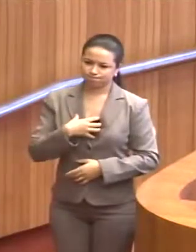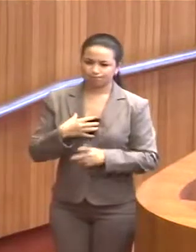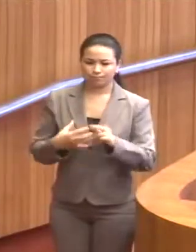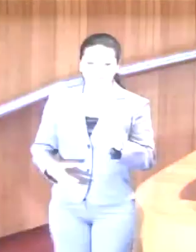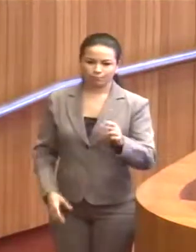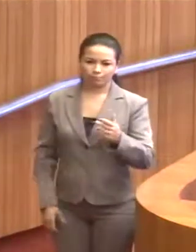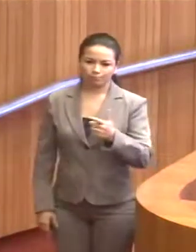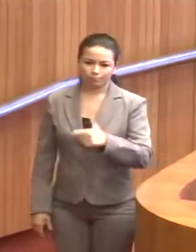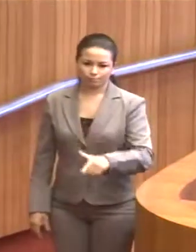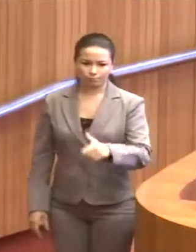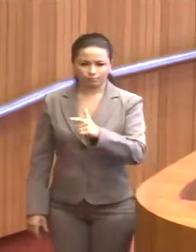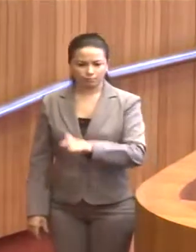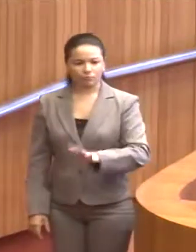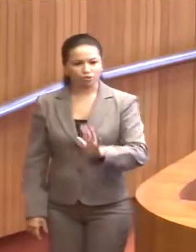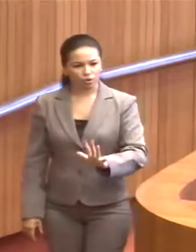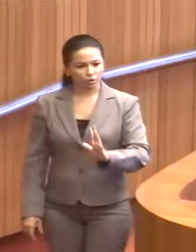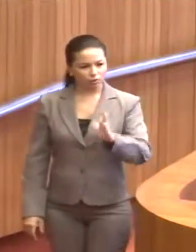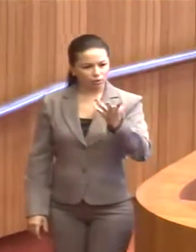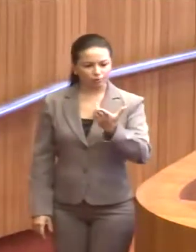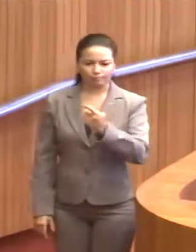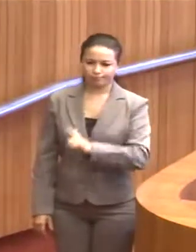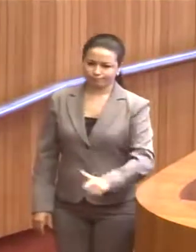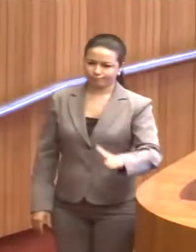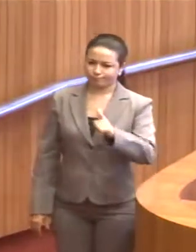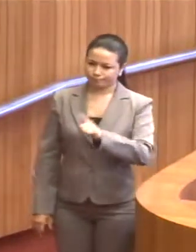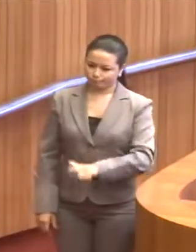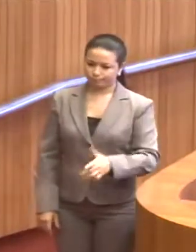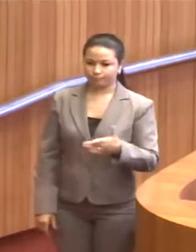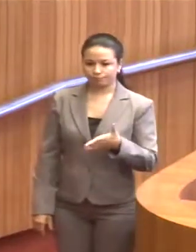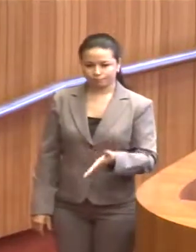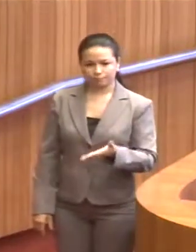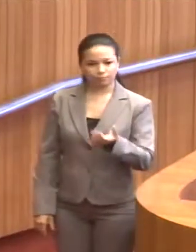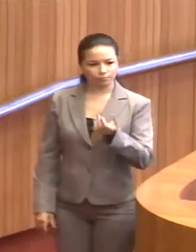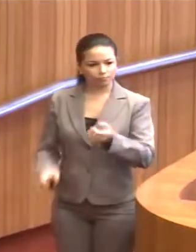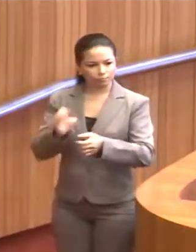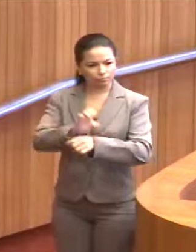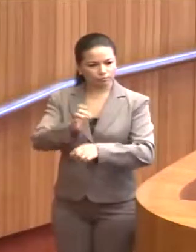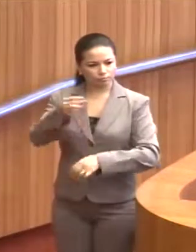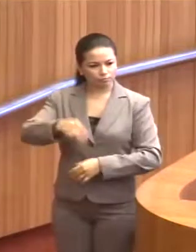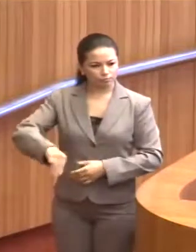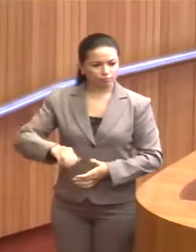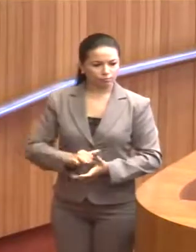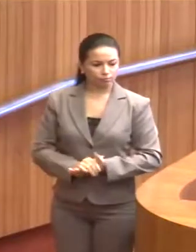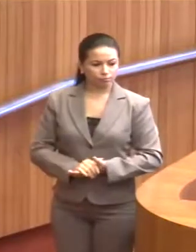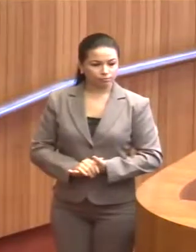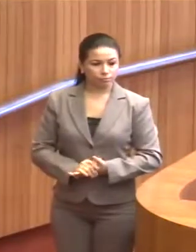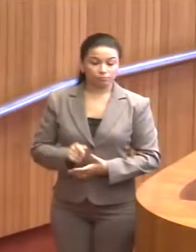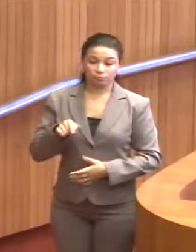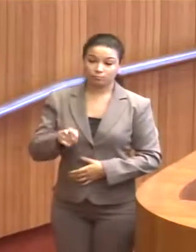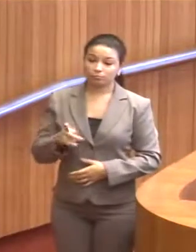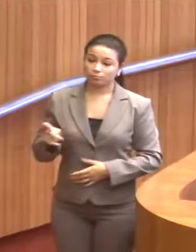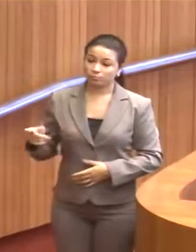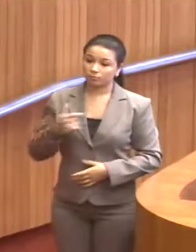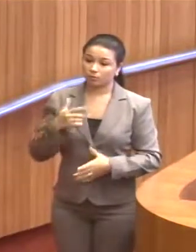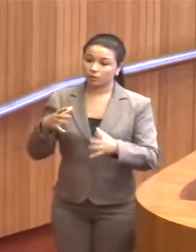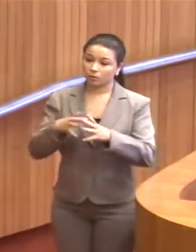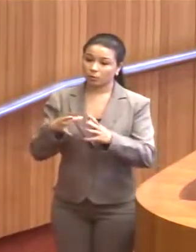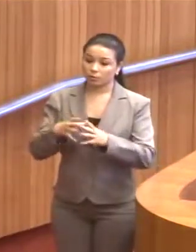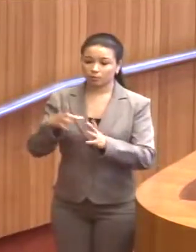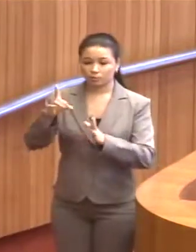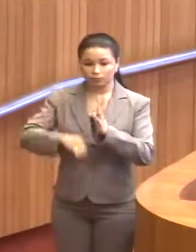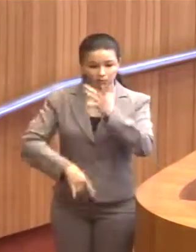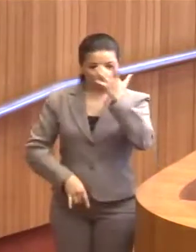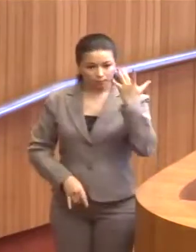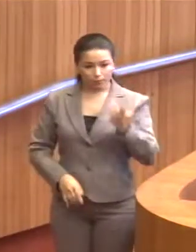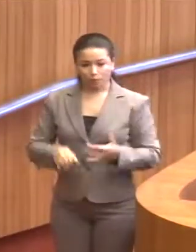mesma coisa como já aconteceu várias vezes aqui no nosso estado. E aí, presidente, a Comissão de Direitos Humanos